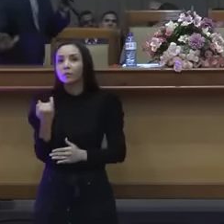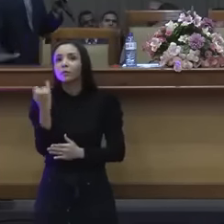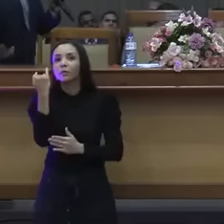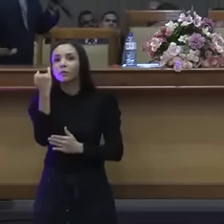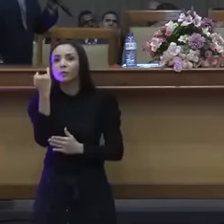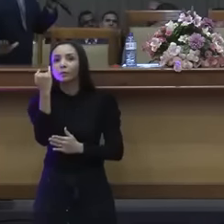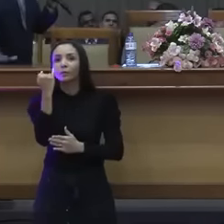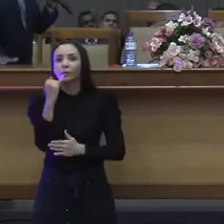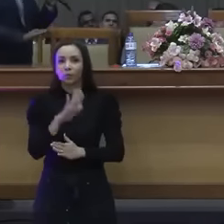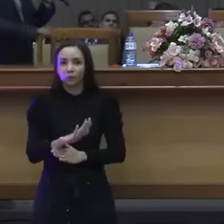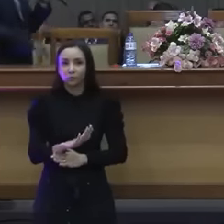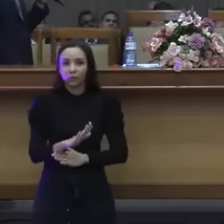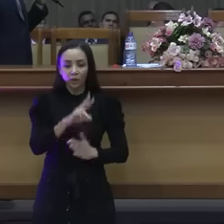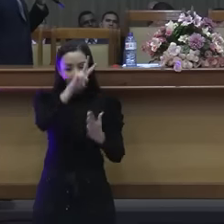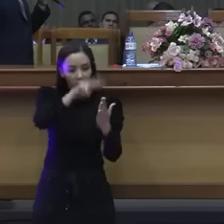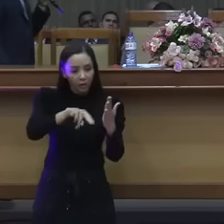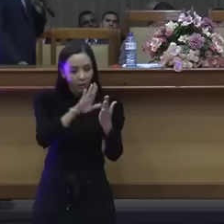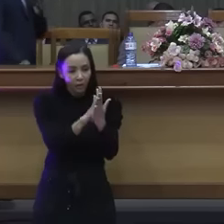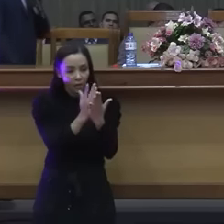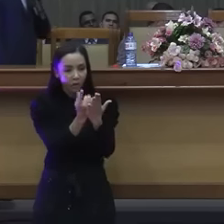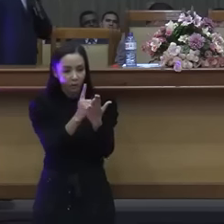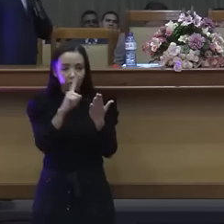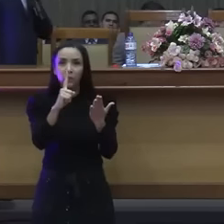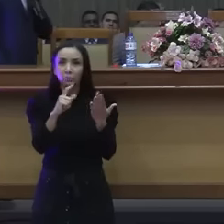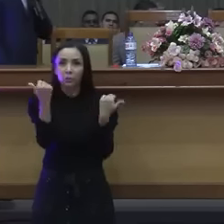consultar na Bíblia? Saber se eu estou pregando a verdade.